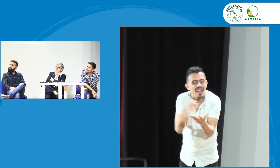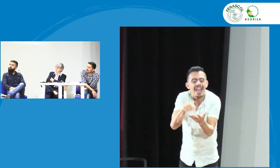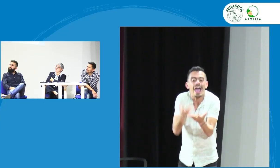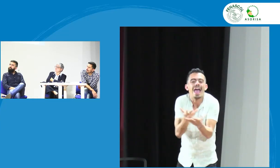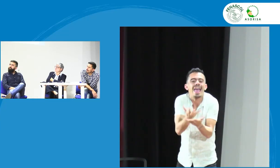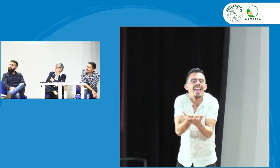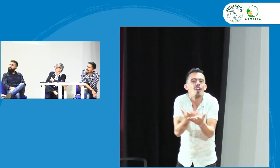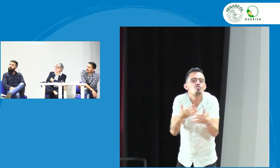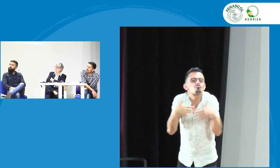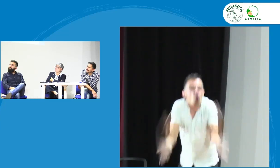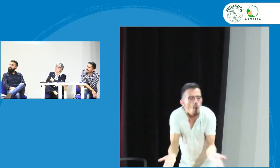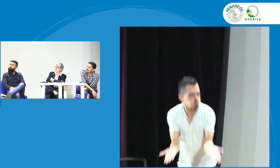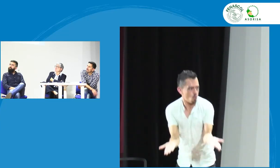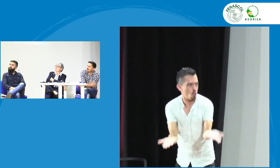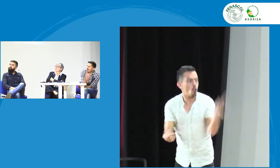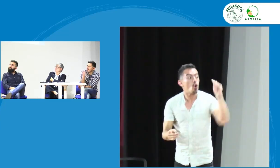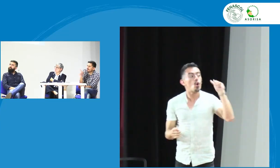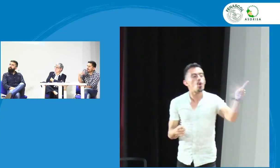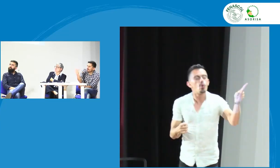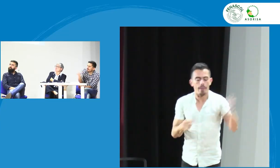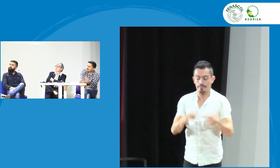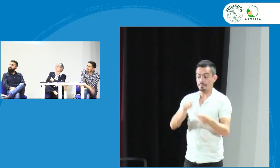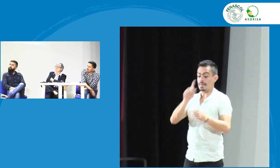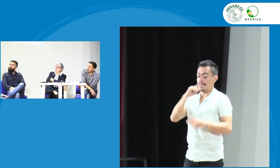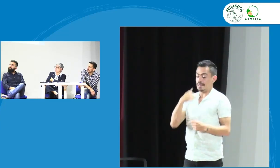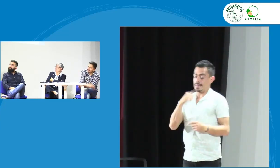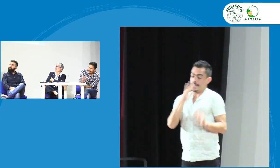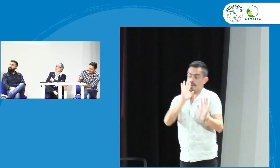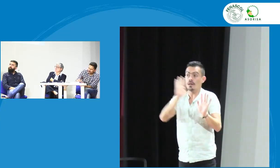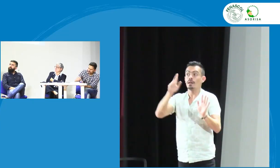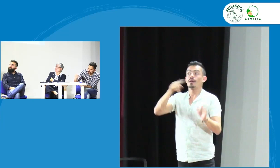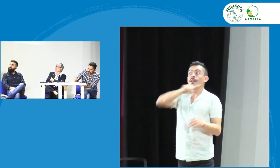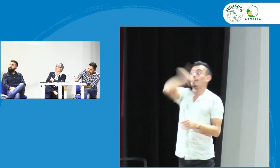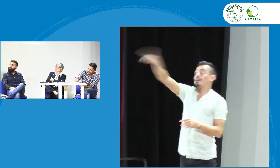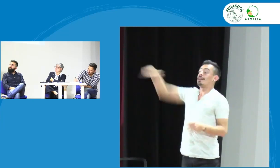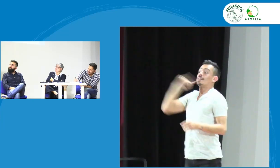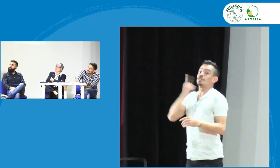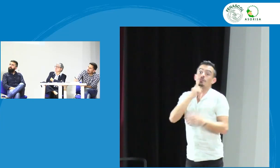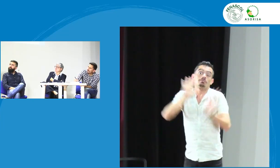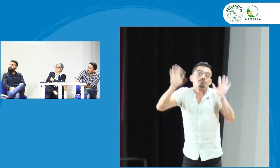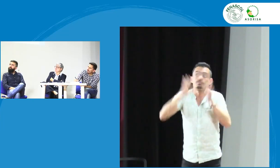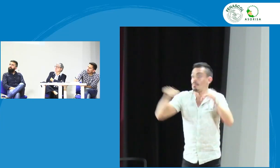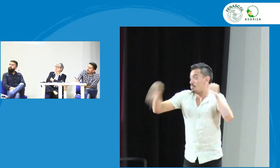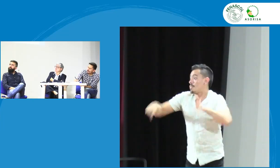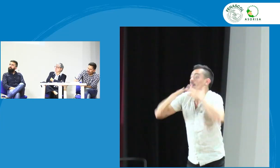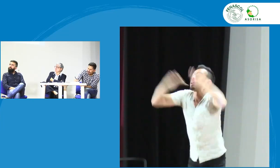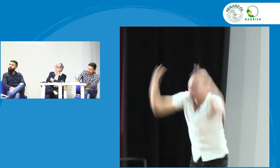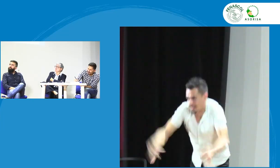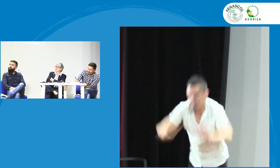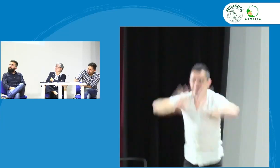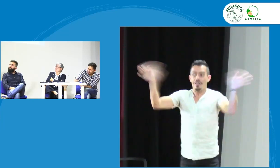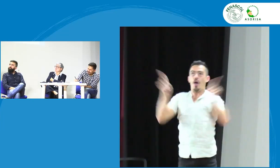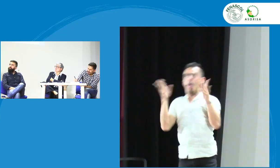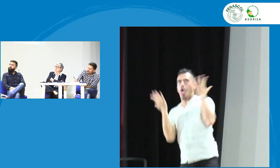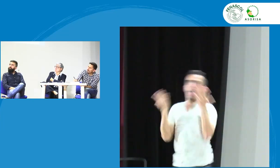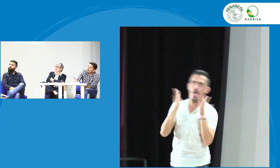a sugerir sugerir ¿cómo? debido a que la mayoría de personas sordas vea seamos